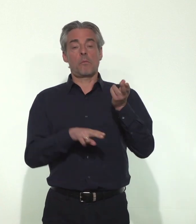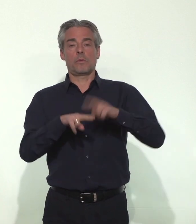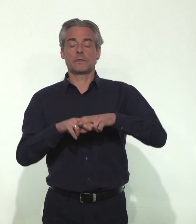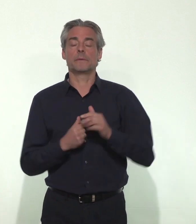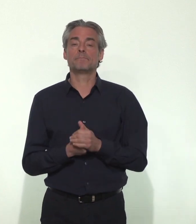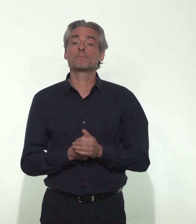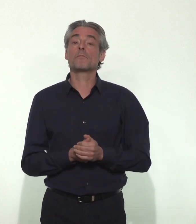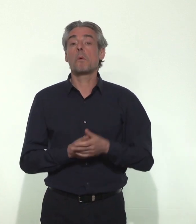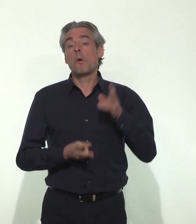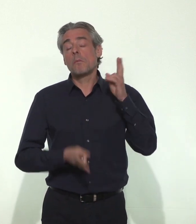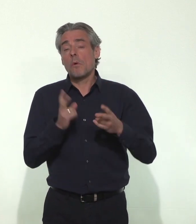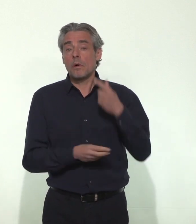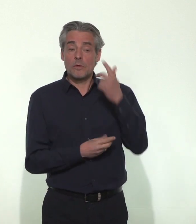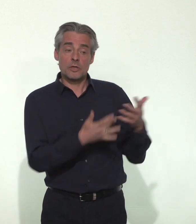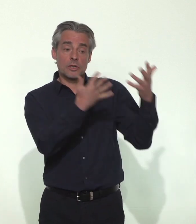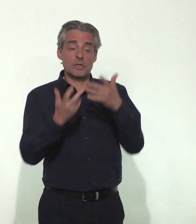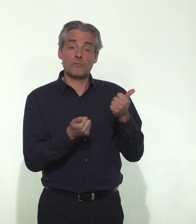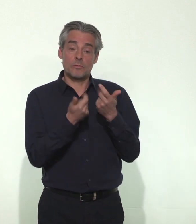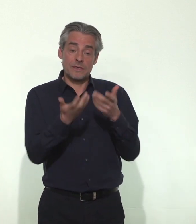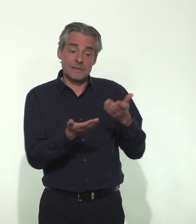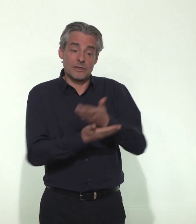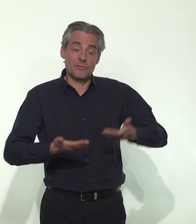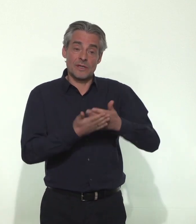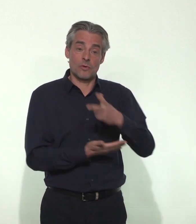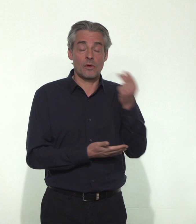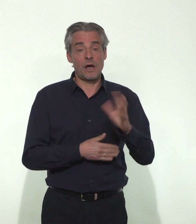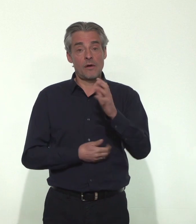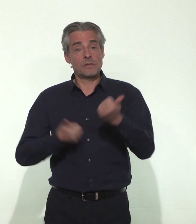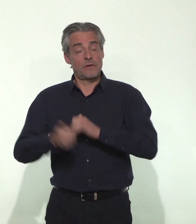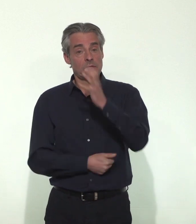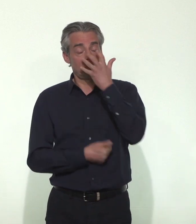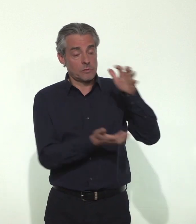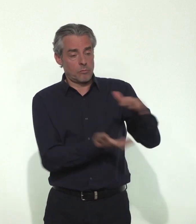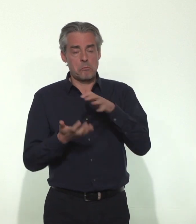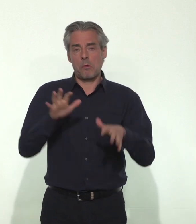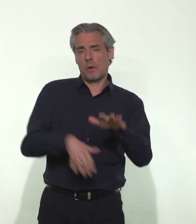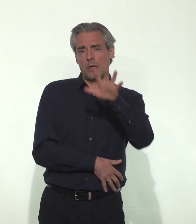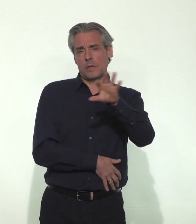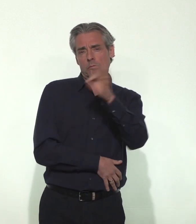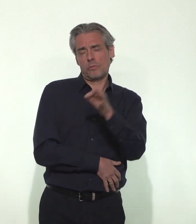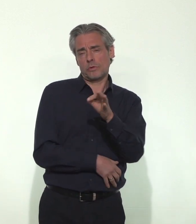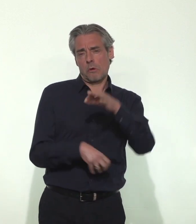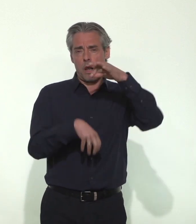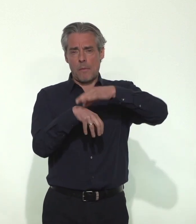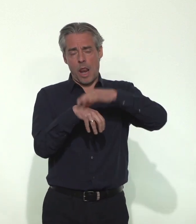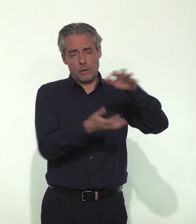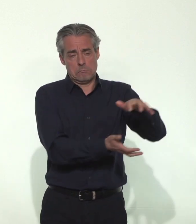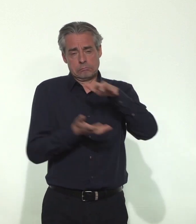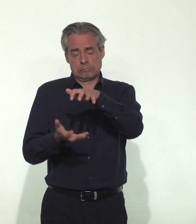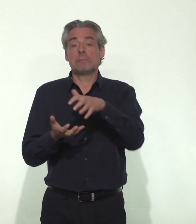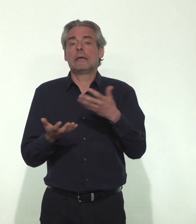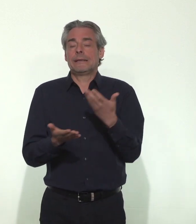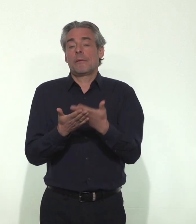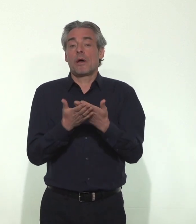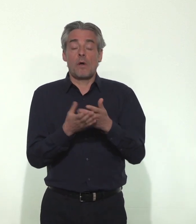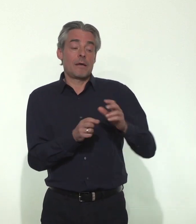extrapoler à partir du nombre de cas graves admis en réanimation, probablement 5% des formes symptomatiques, et là encore